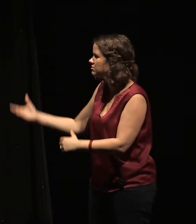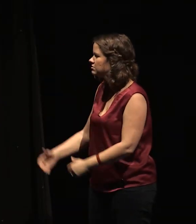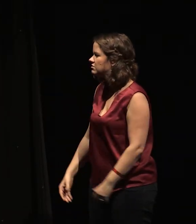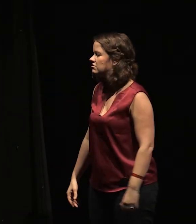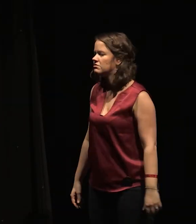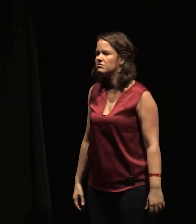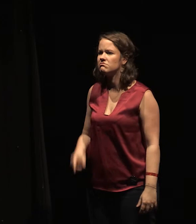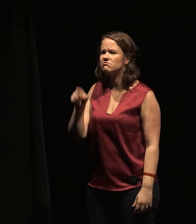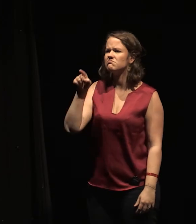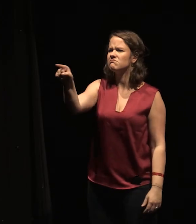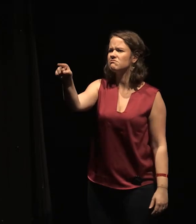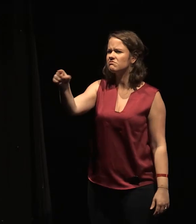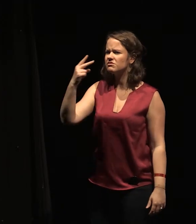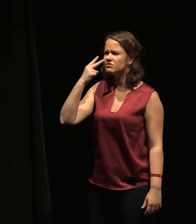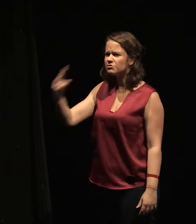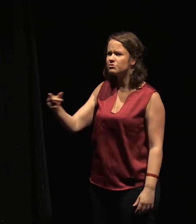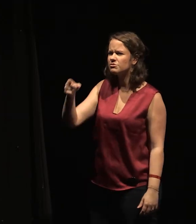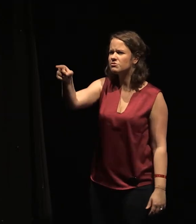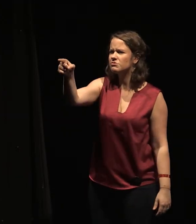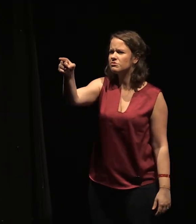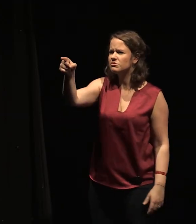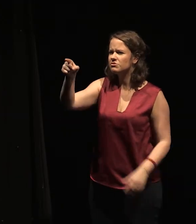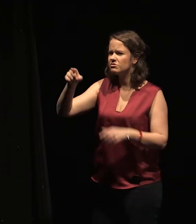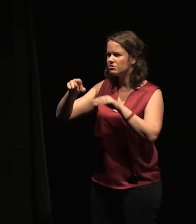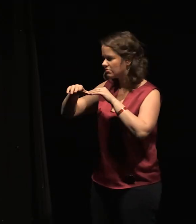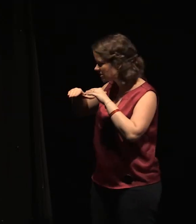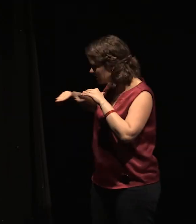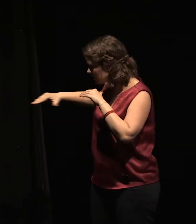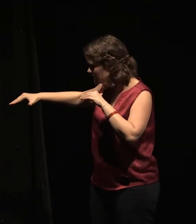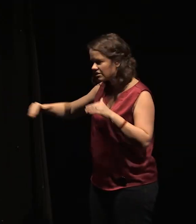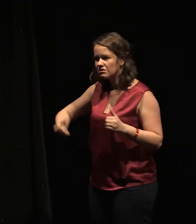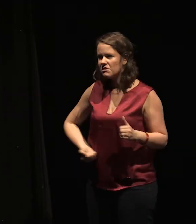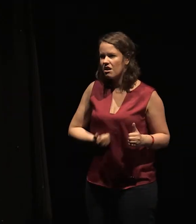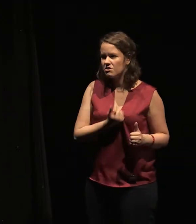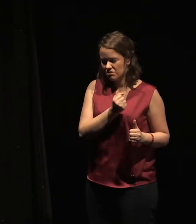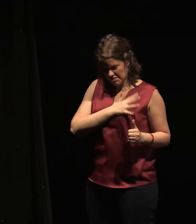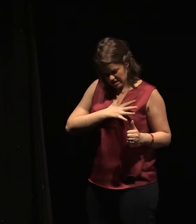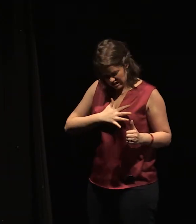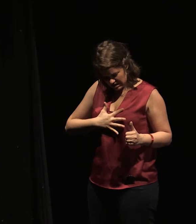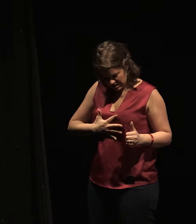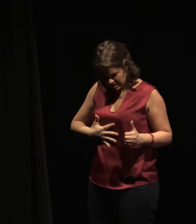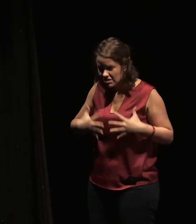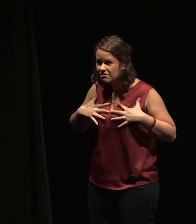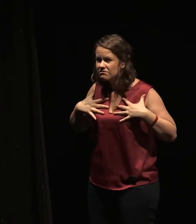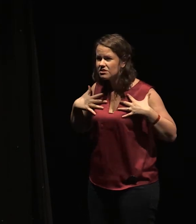Je t'ai vu dans les rainures d'une larme, d'une plaie. Je t'ai vu dans ma poitrine, le deuxième poumon.